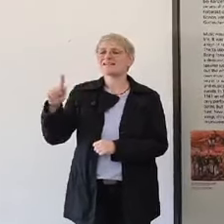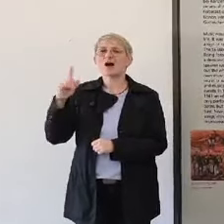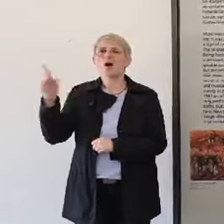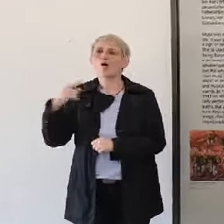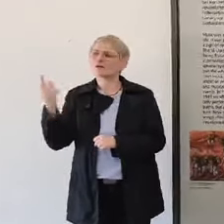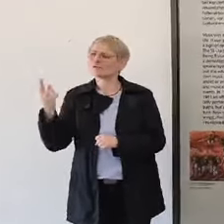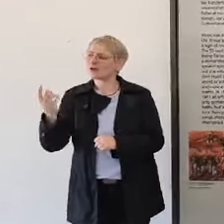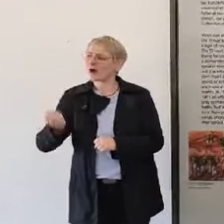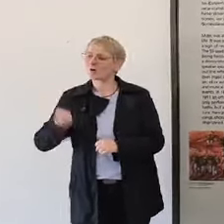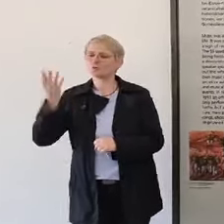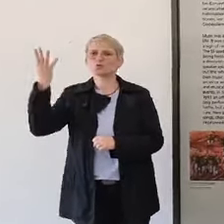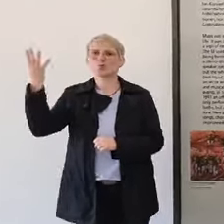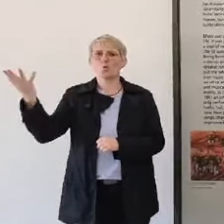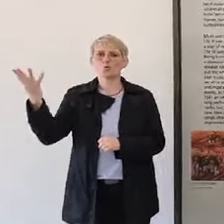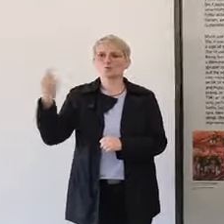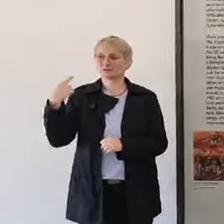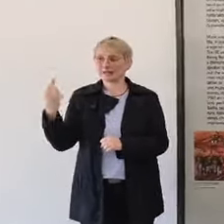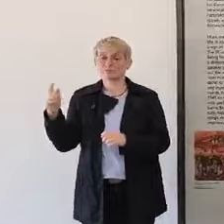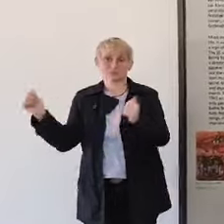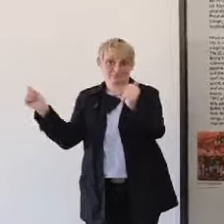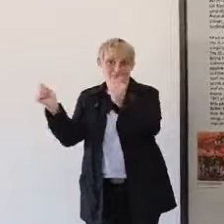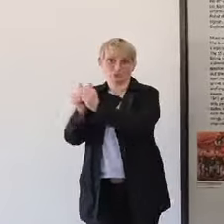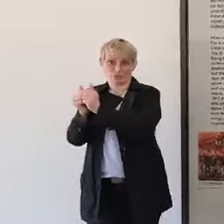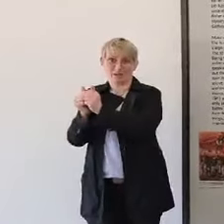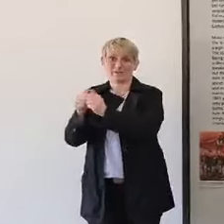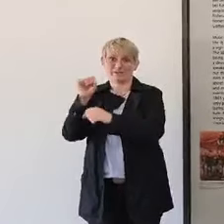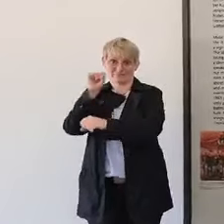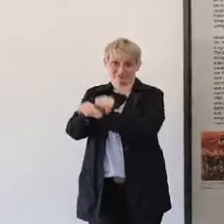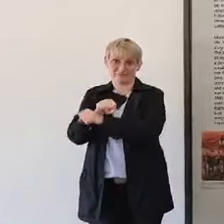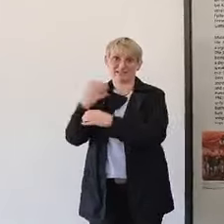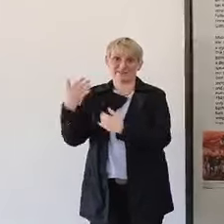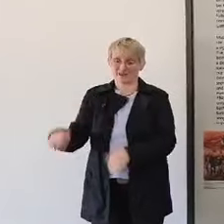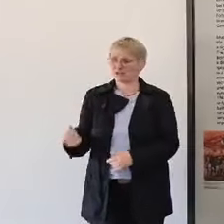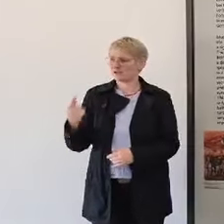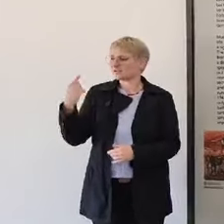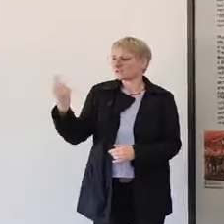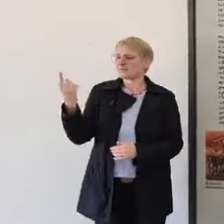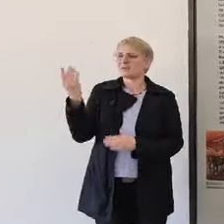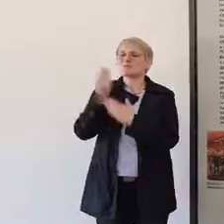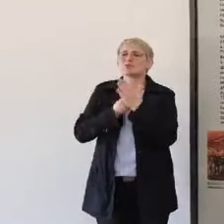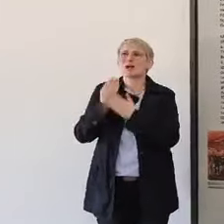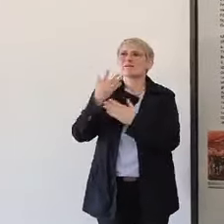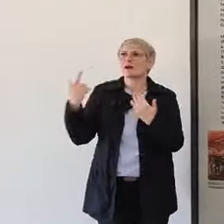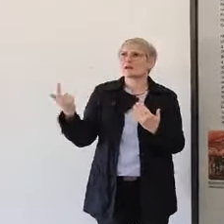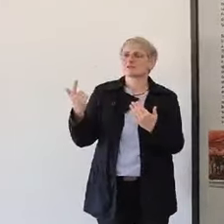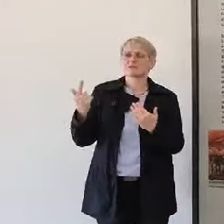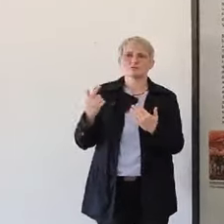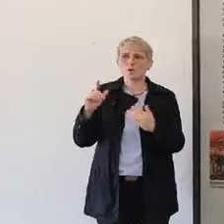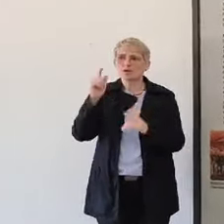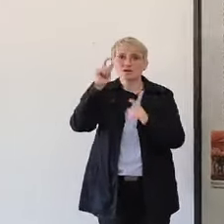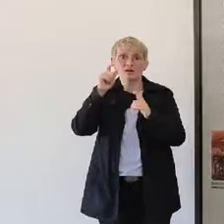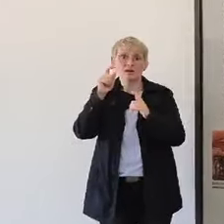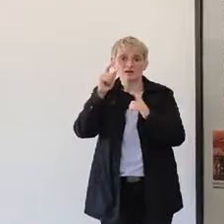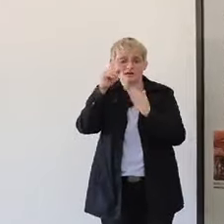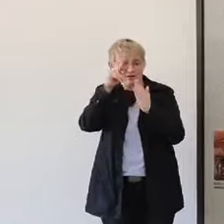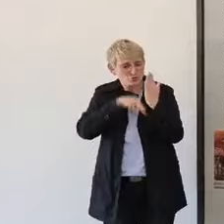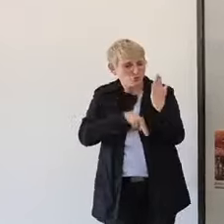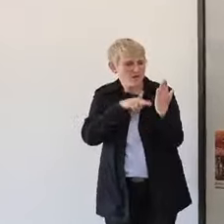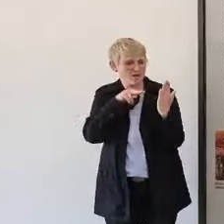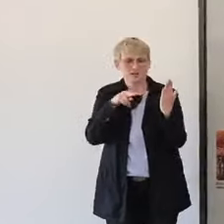ausgelöst hat. Und er beschreibt eben, dass solche Worte zu lesen für ihn wirklich das Gefühl